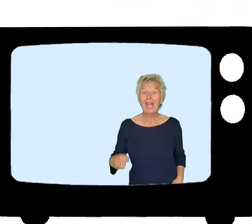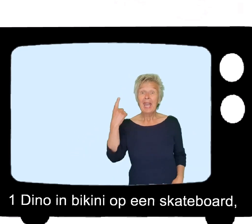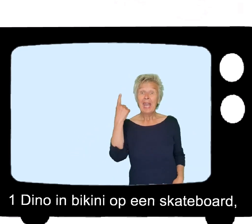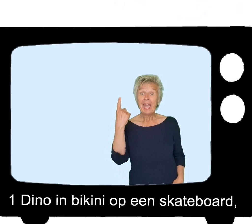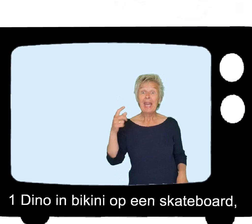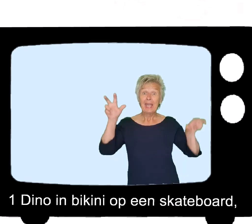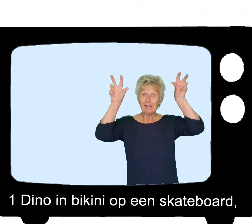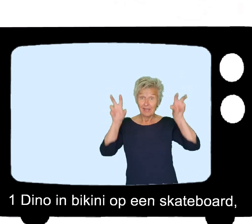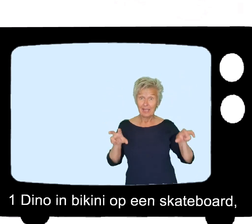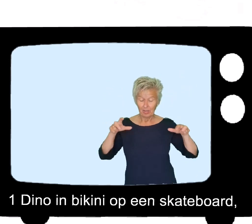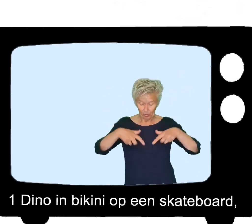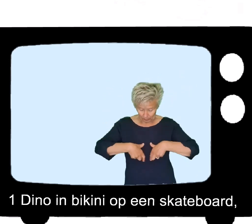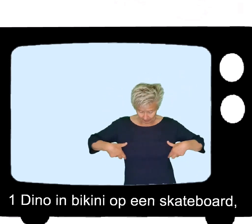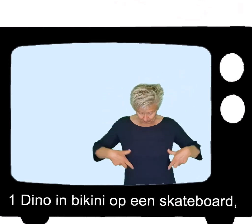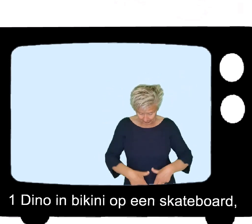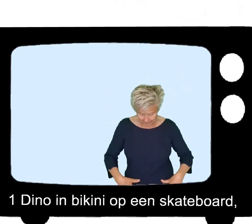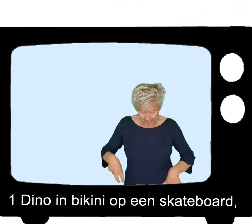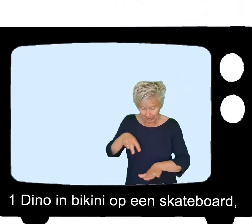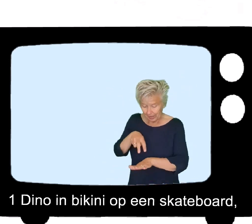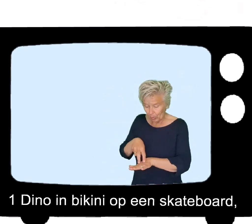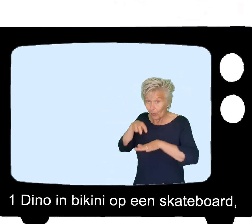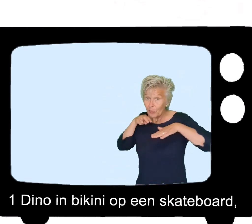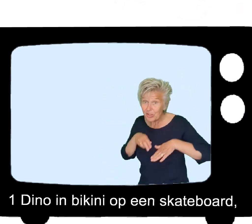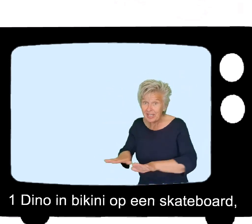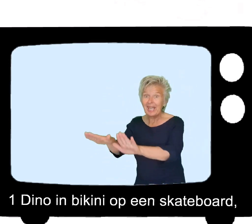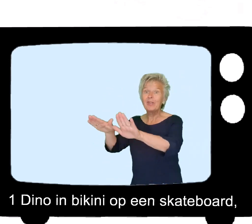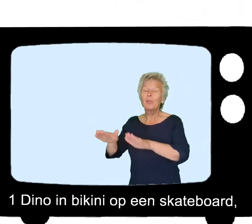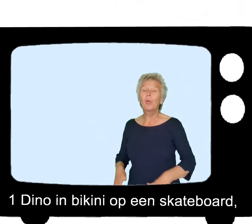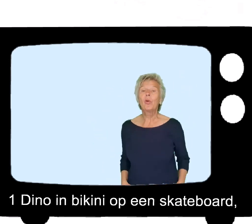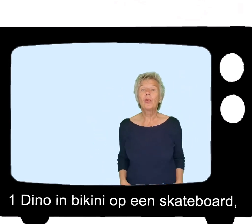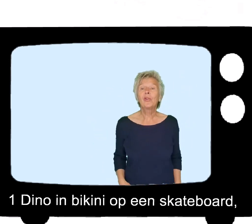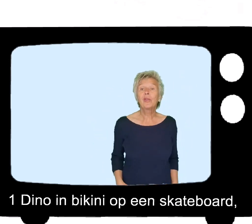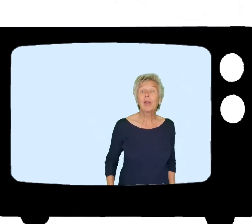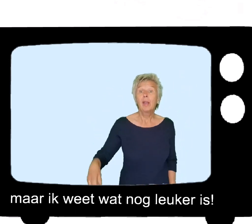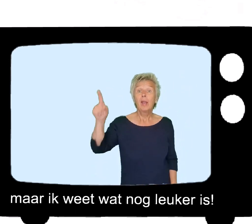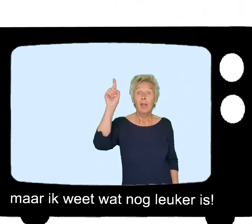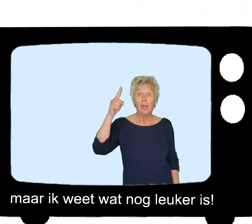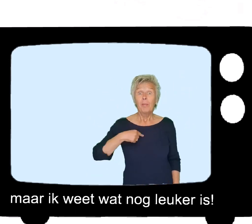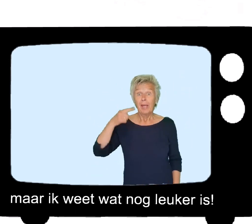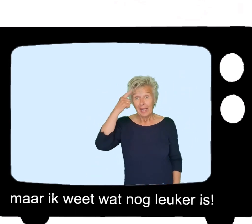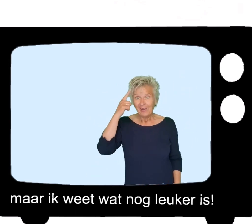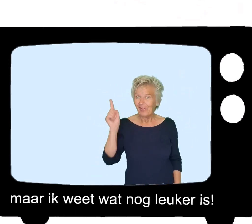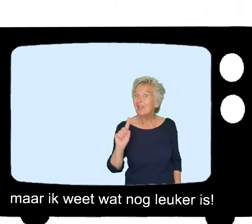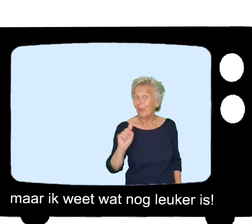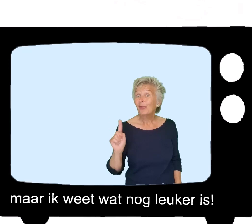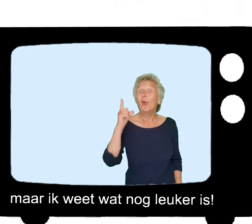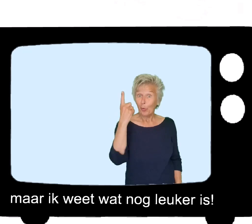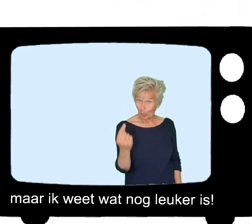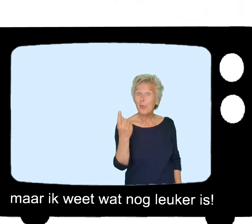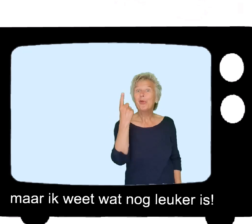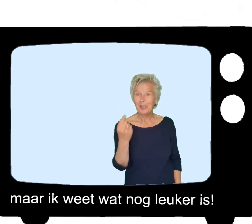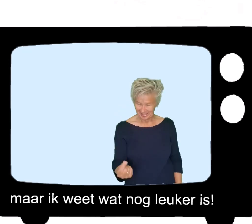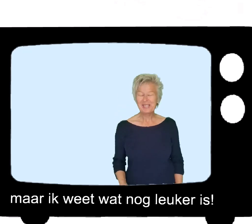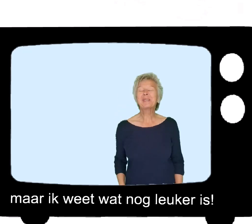Eén dino in bikini op een skateboard Maar ik weet wat nog leuker is